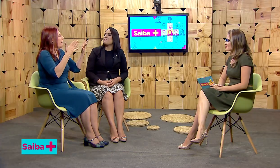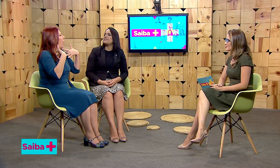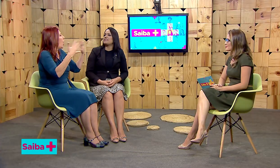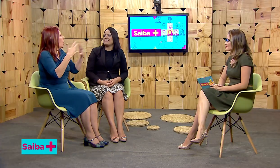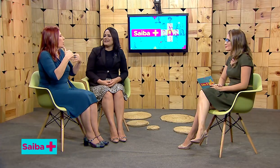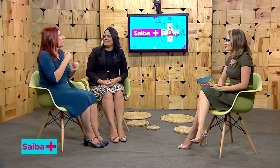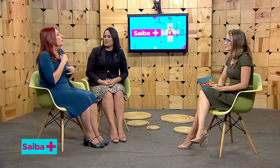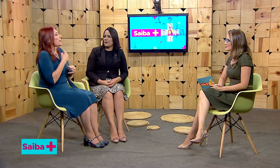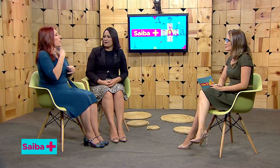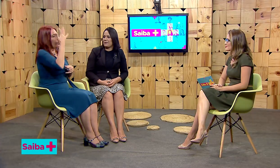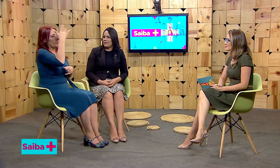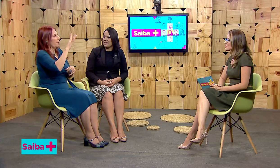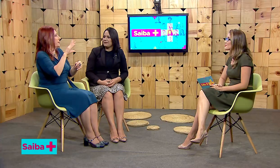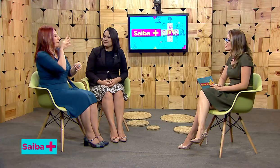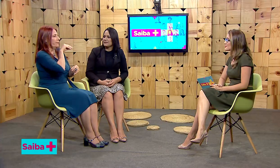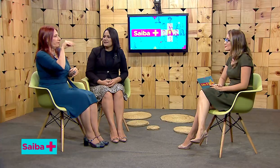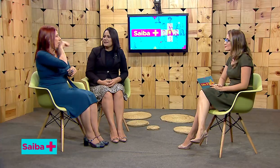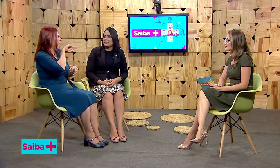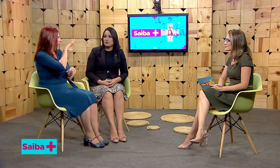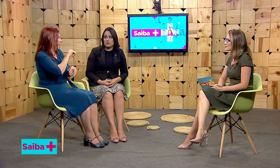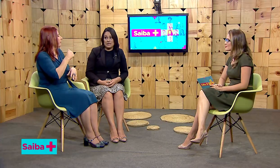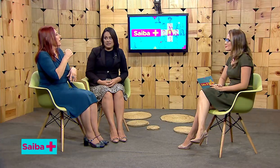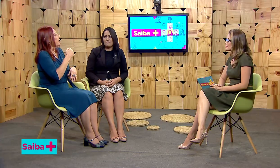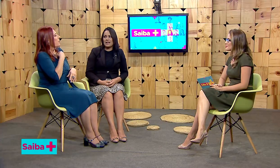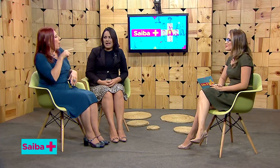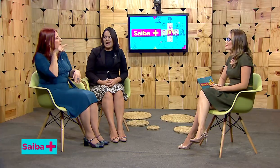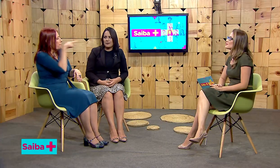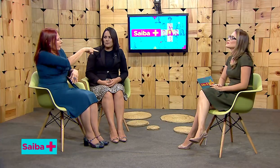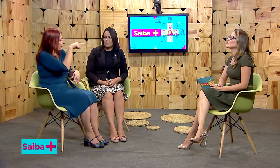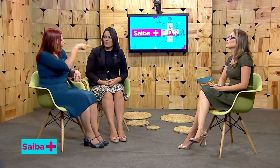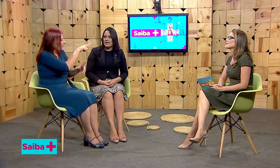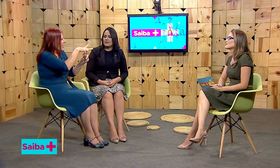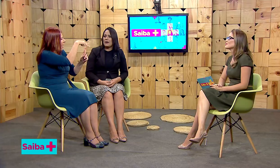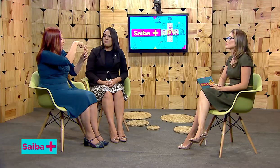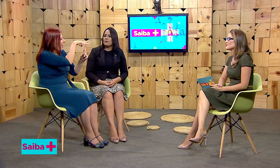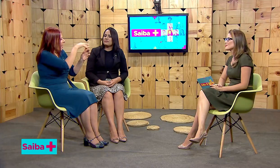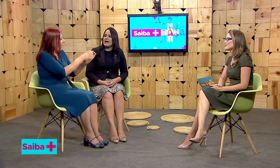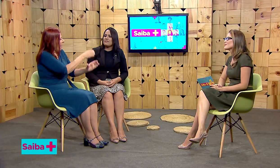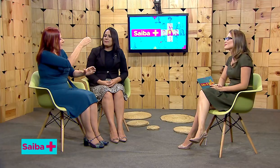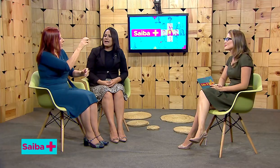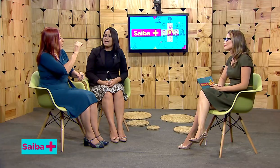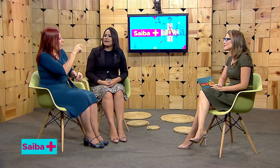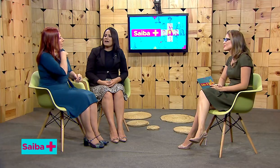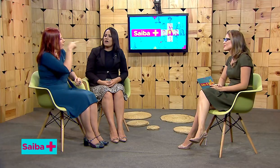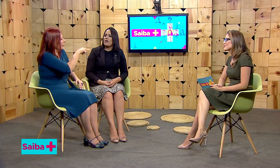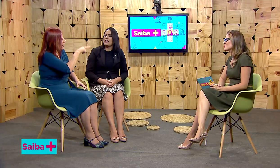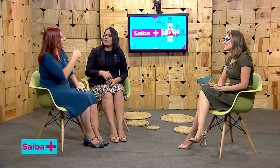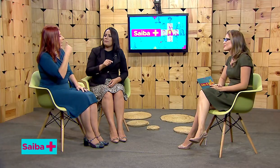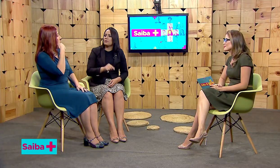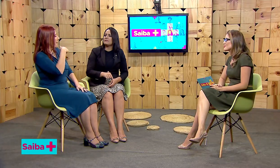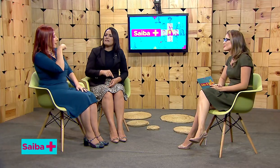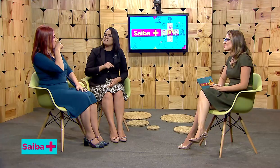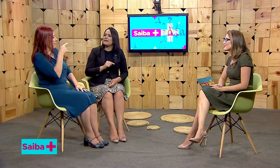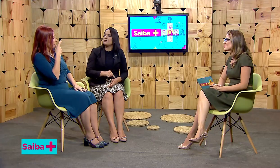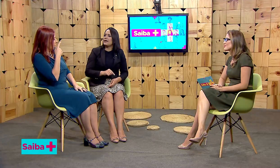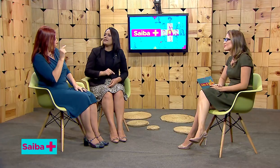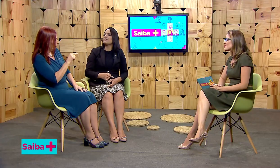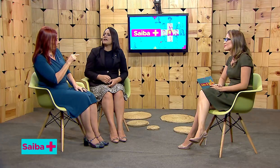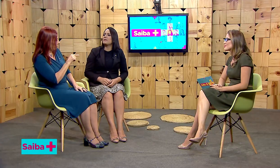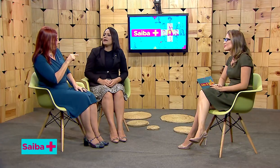refrigerante, Coca-Cola, mas eu não sabia falar. Então, eu apontava para ela, olha, eu apontava, falava, quero, eu quero, eu